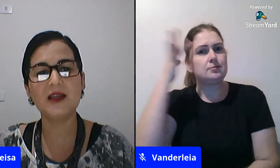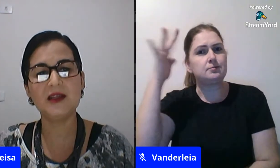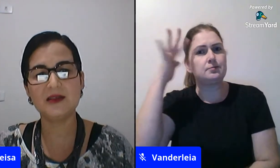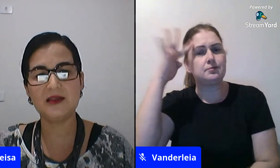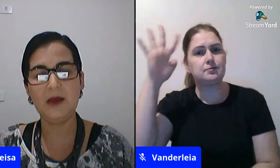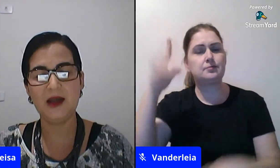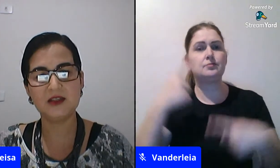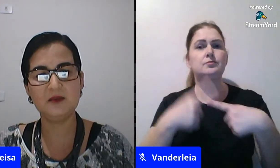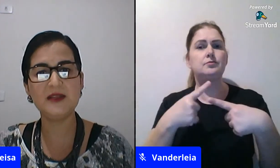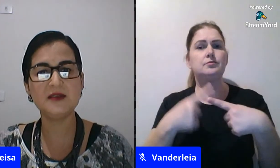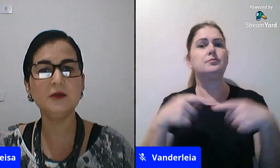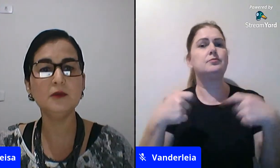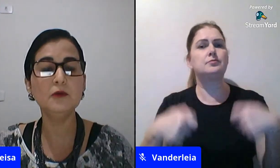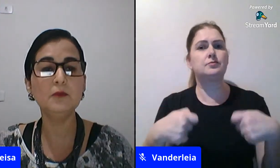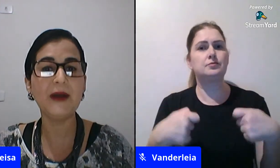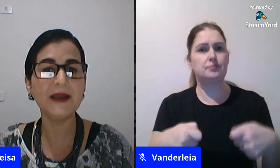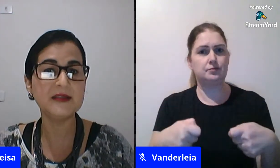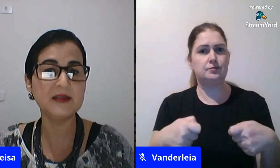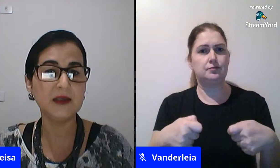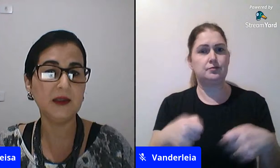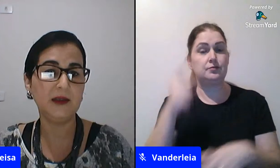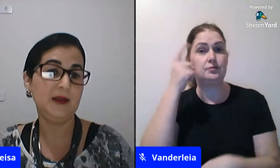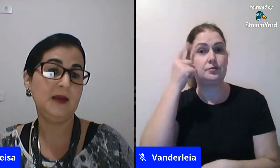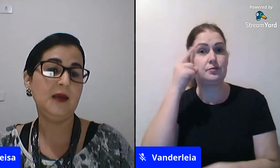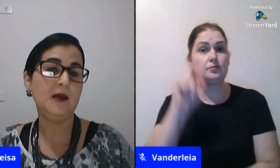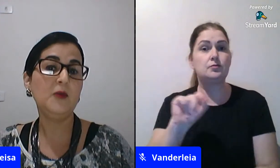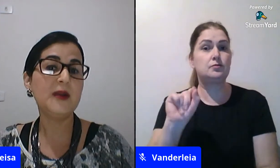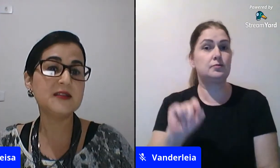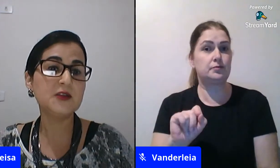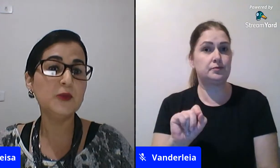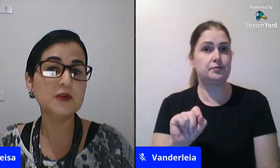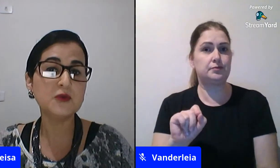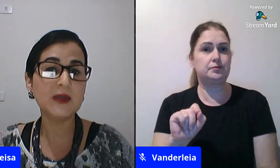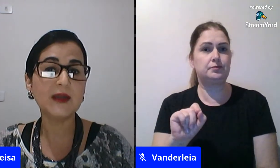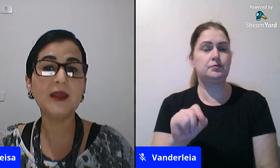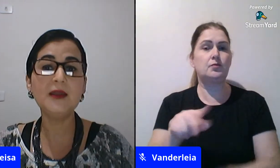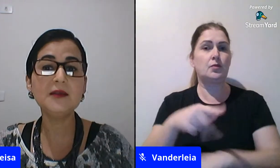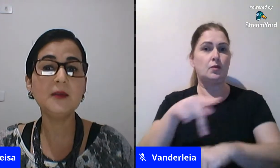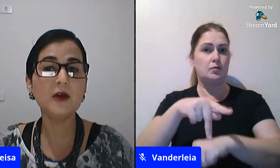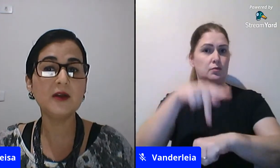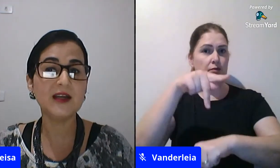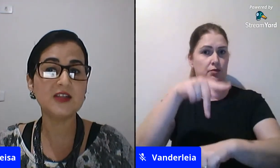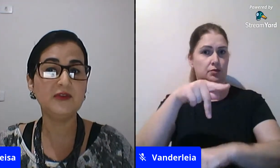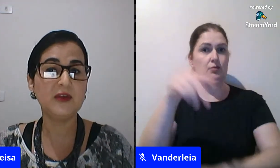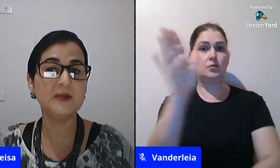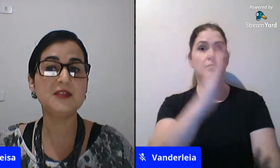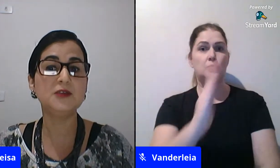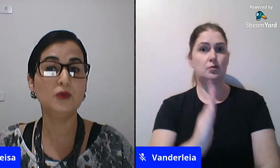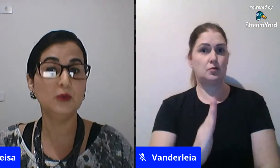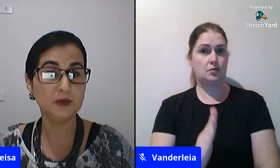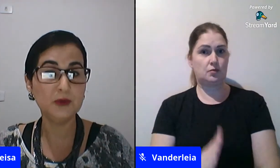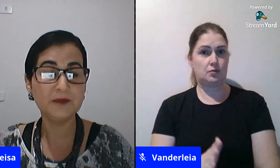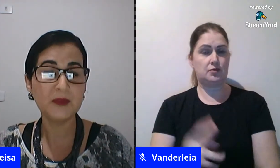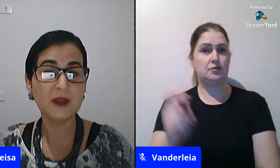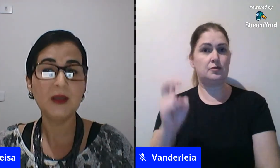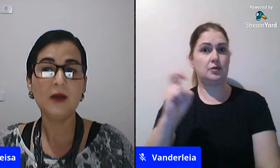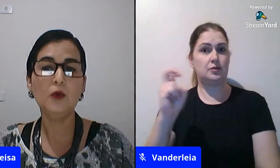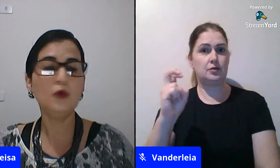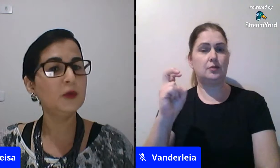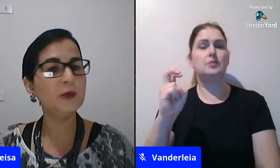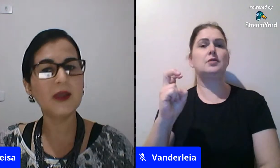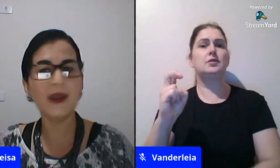precisa tratar dessas temáticas? Pensando num país em que o Brasil possui a quinta maior taxa de feminicídio no mundo,